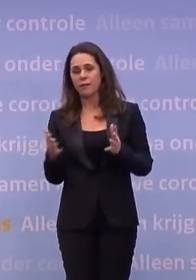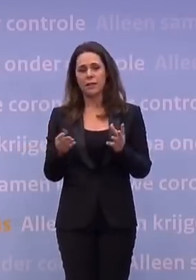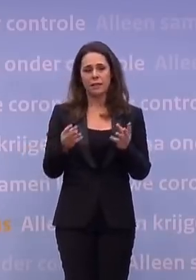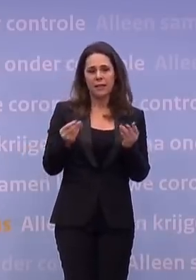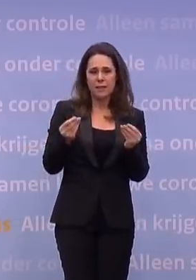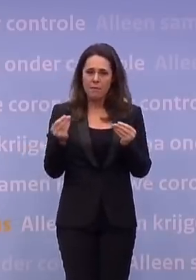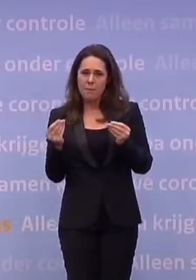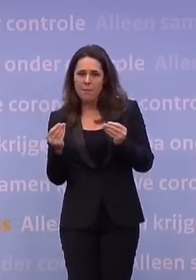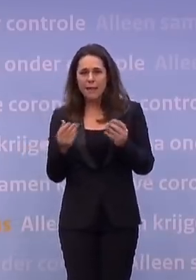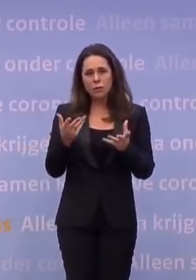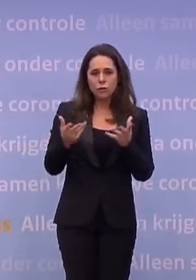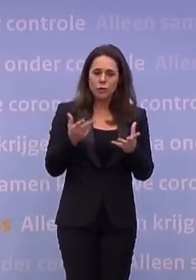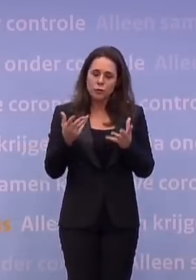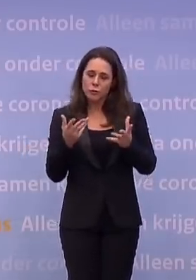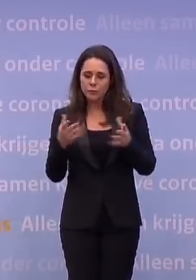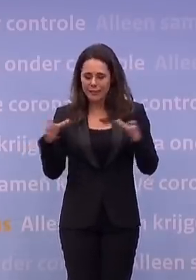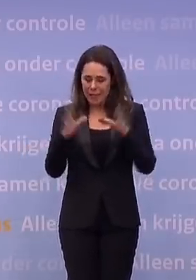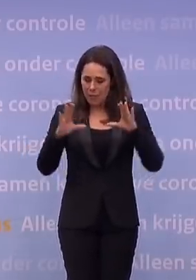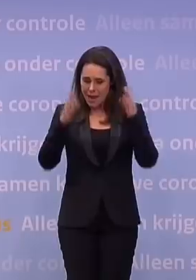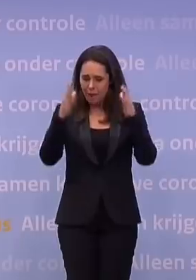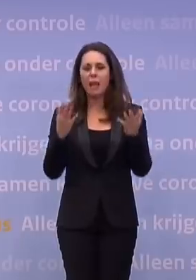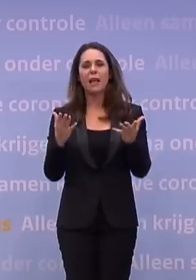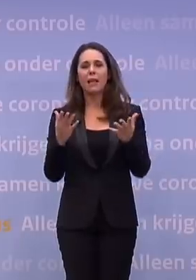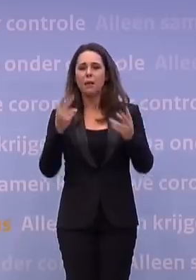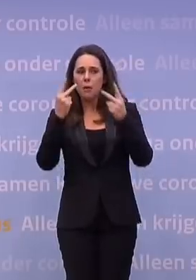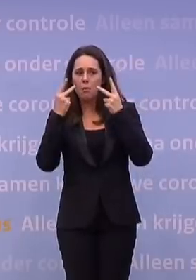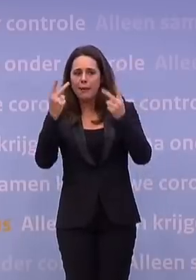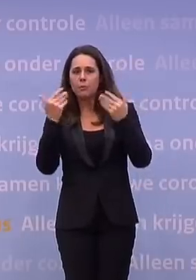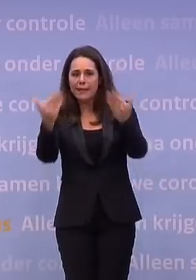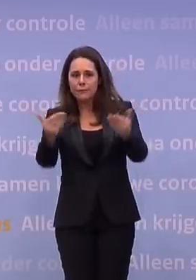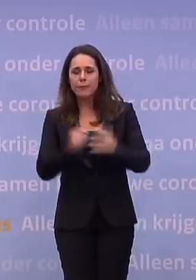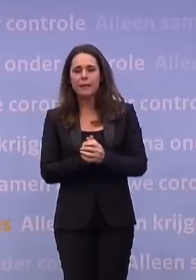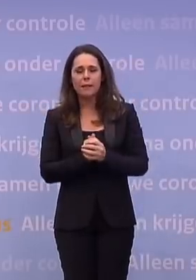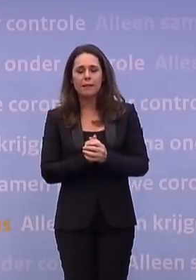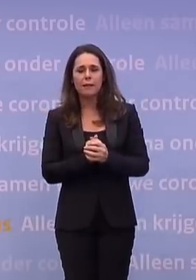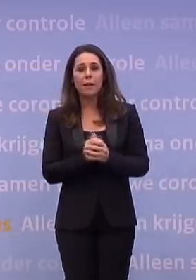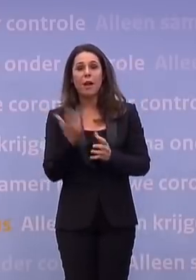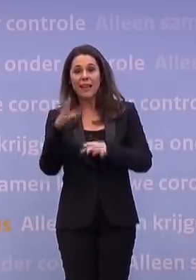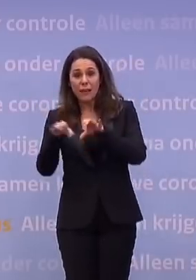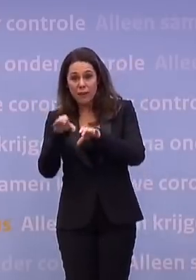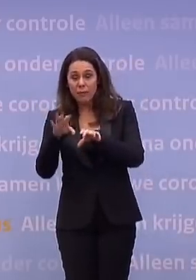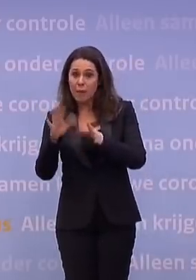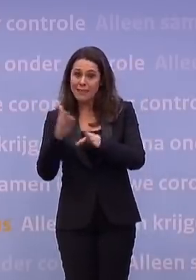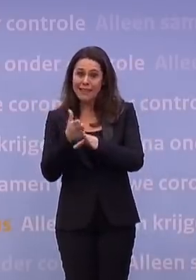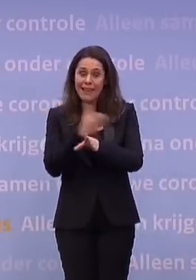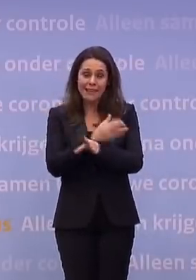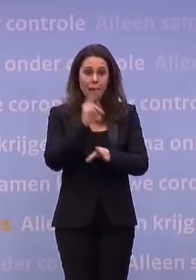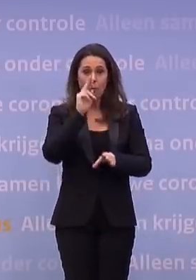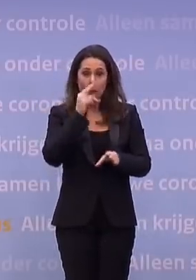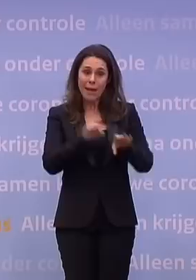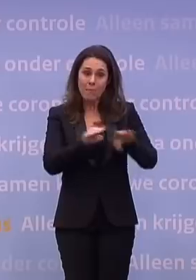perspectief aan de samenleving bieden, sowieso willen we op 9 februari, misschien al eerder, die lagere scholen proberen open te krijgen.